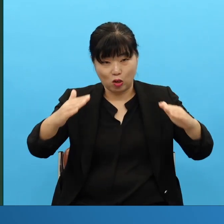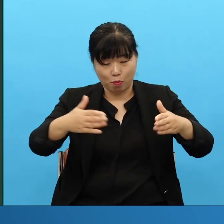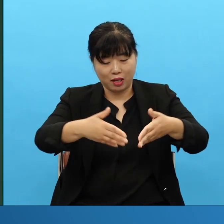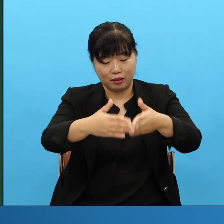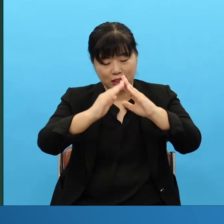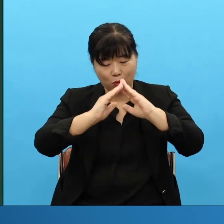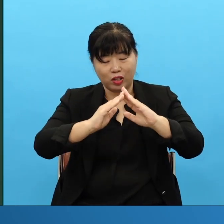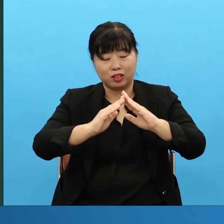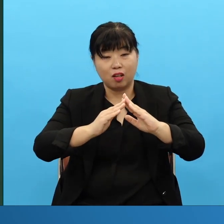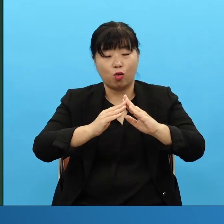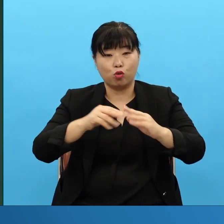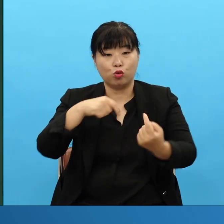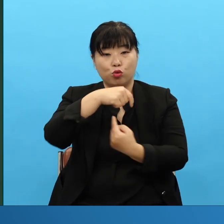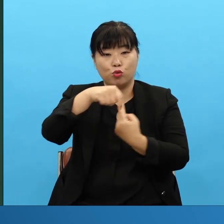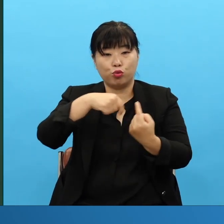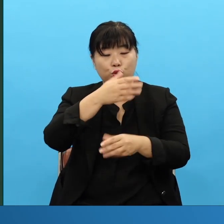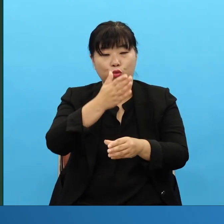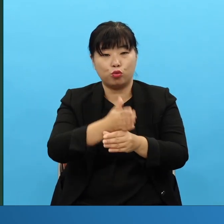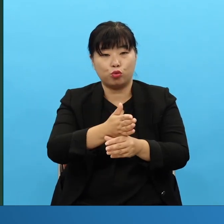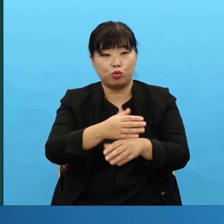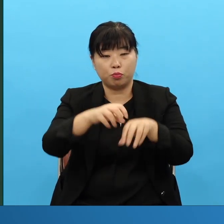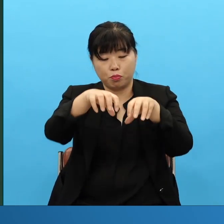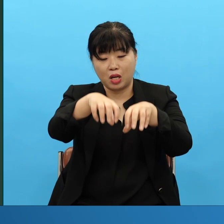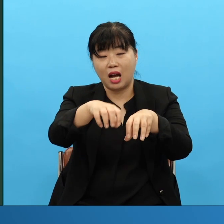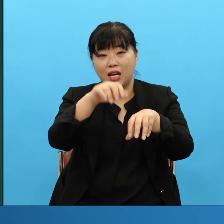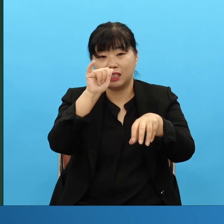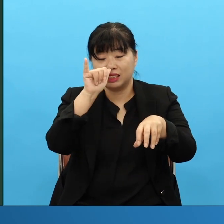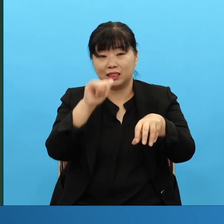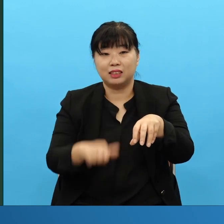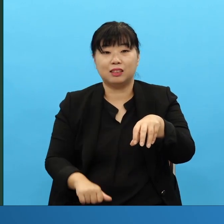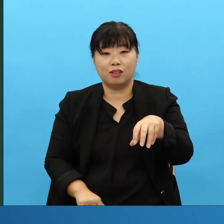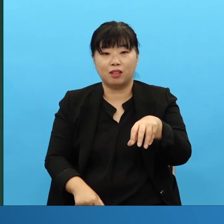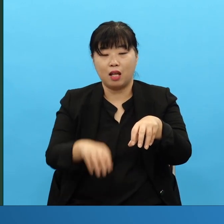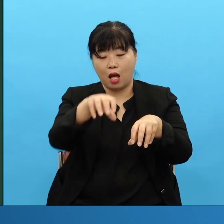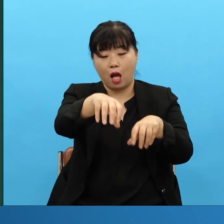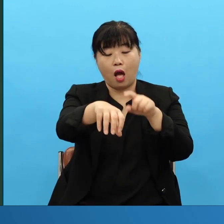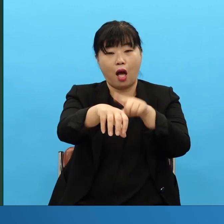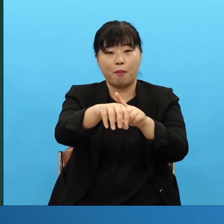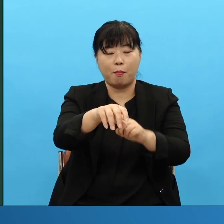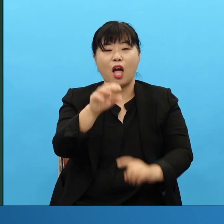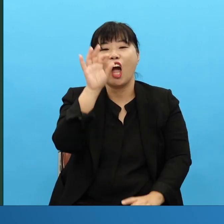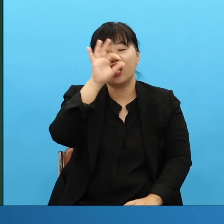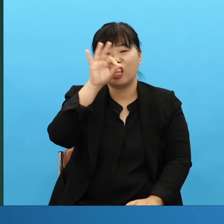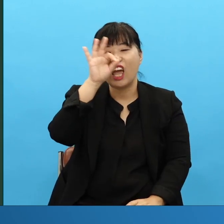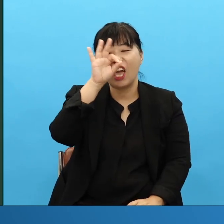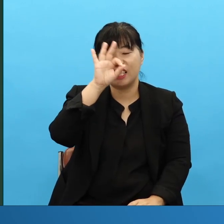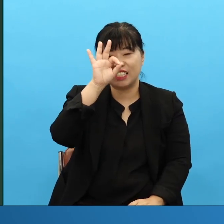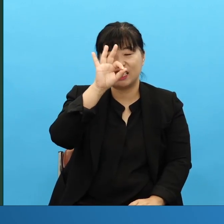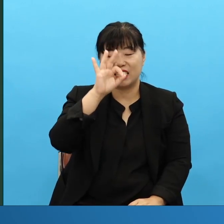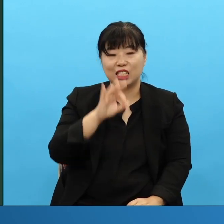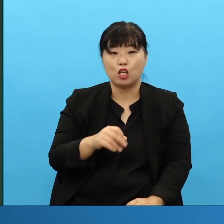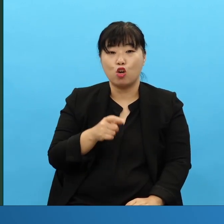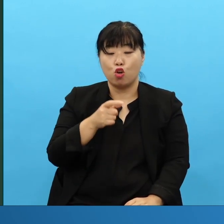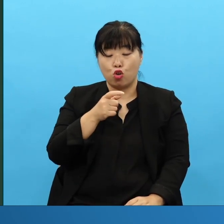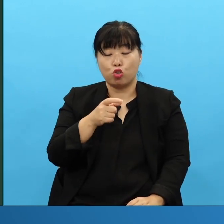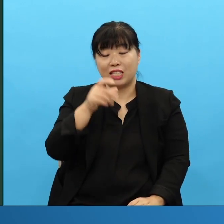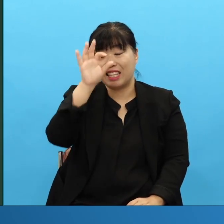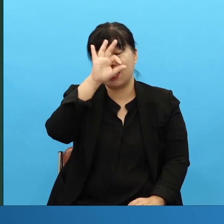한 집에는 뭐라 하느냐 이제 국밥, 돼지국밥이에요 이 집에서 마이 쥬로우 탕판 잘 팔립니다